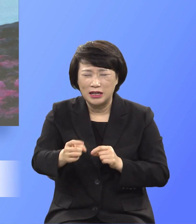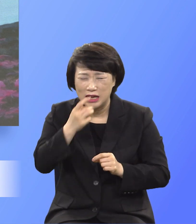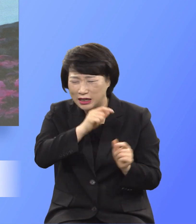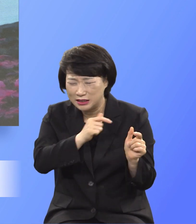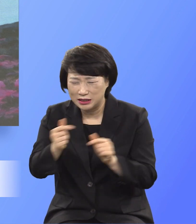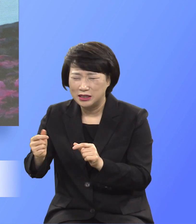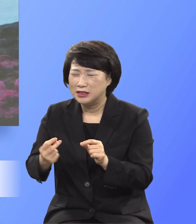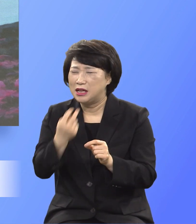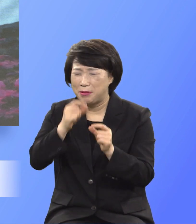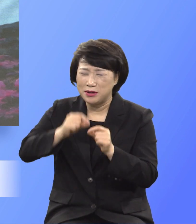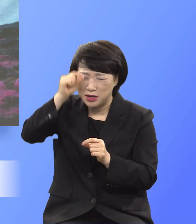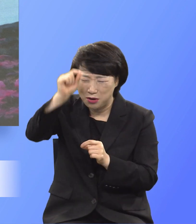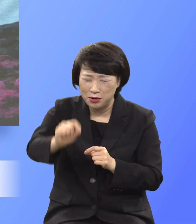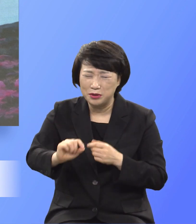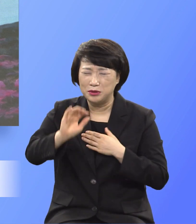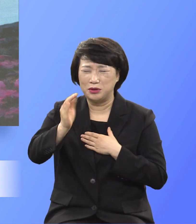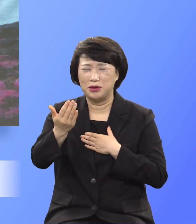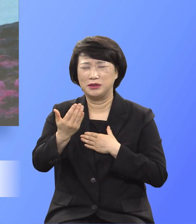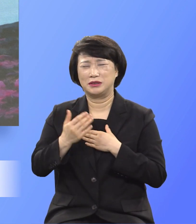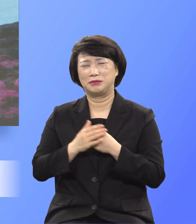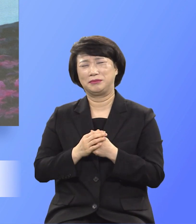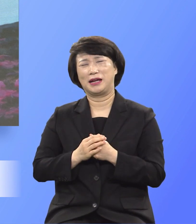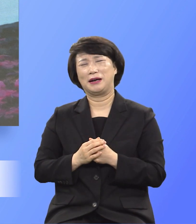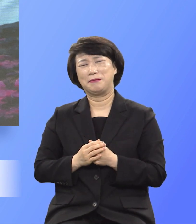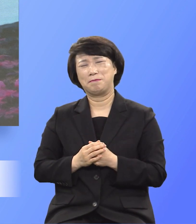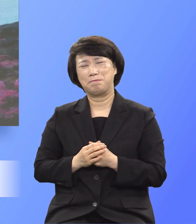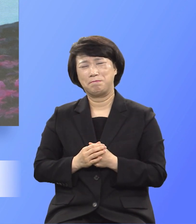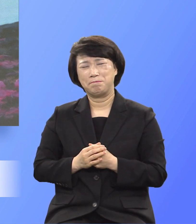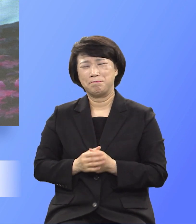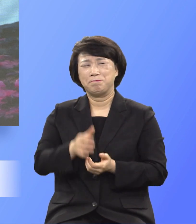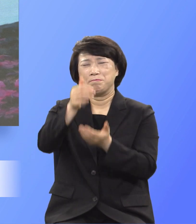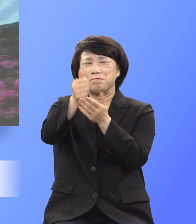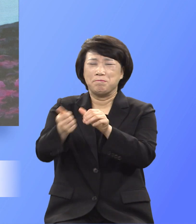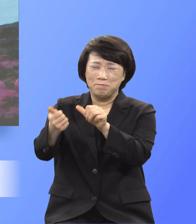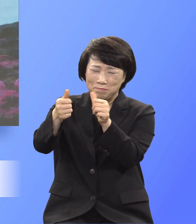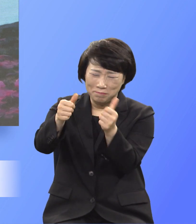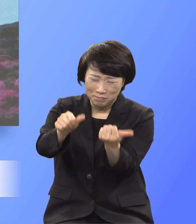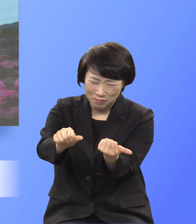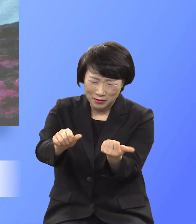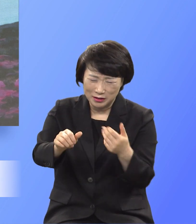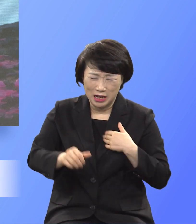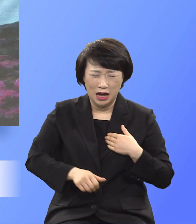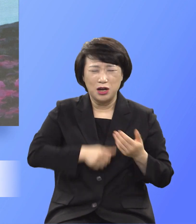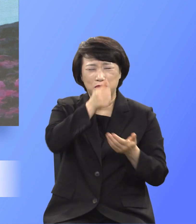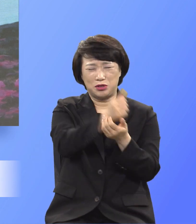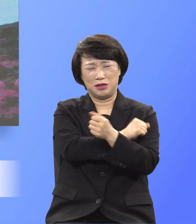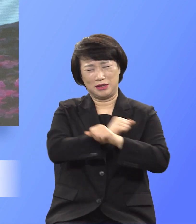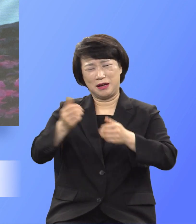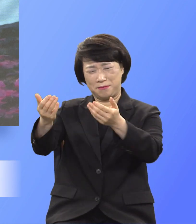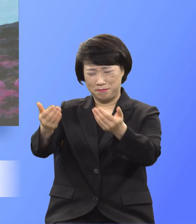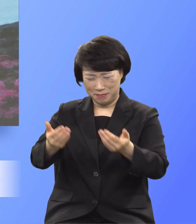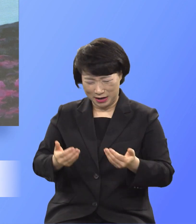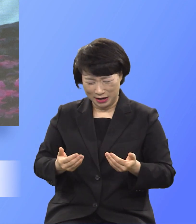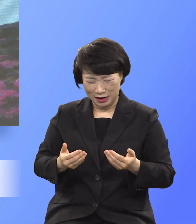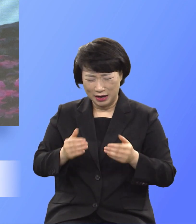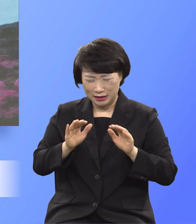생명이 되게 하시고 죽으심으로 죄사함을 받아 영생과